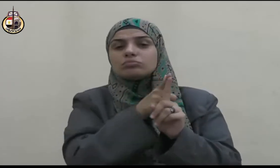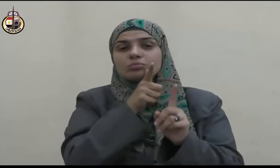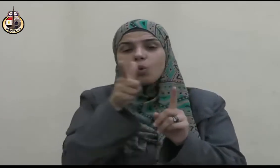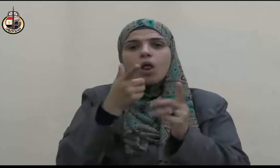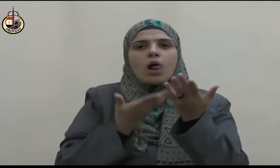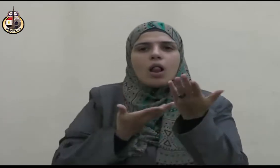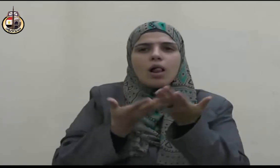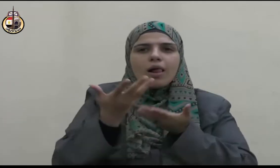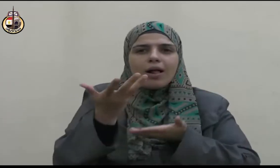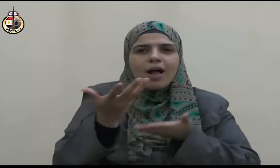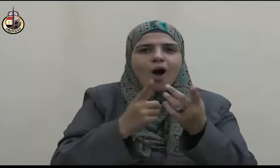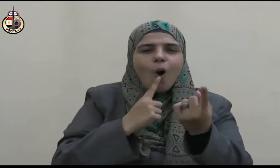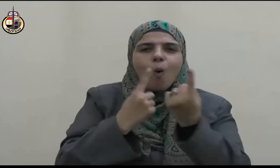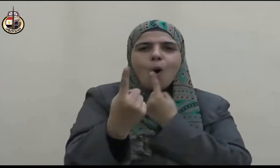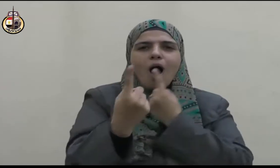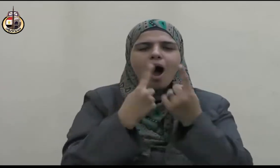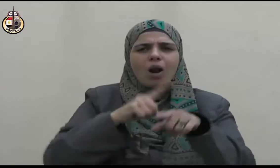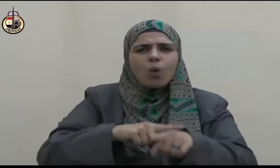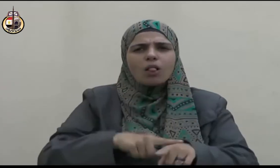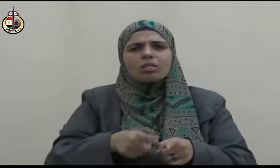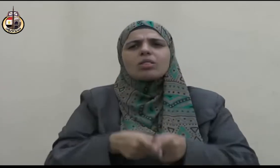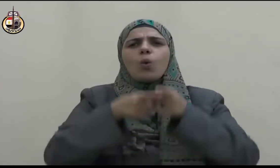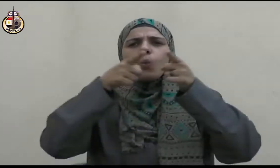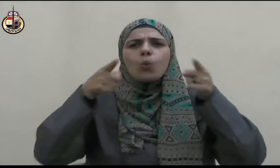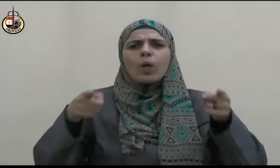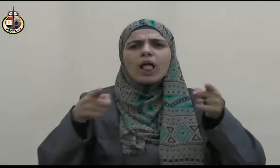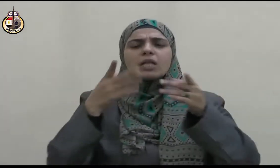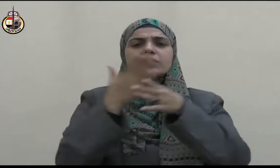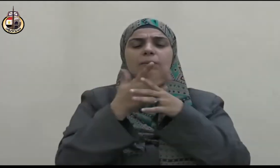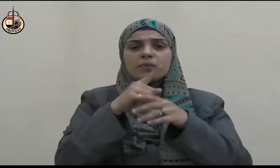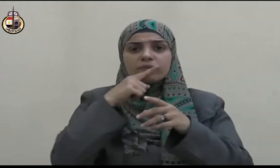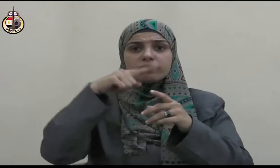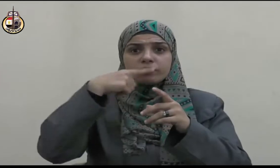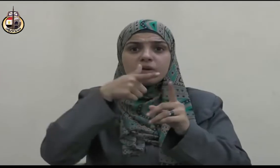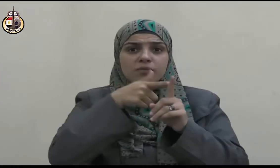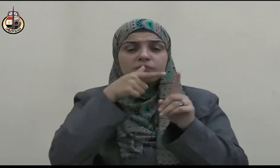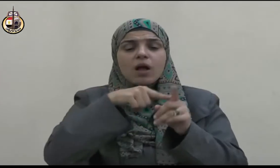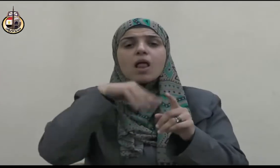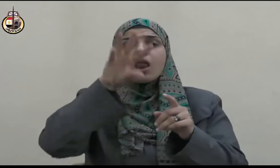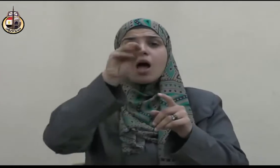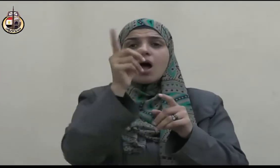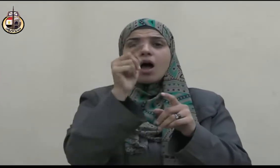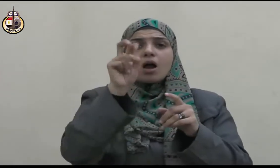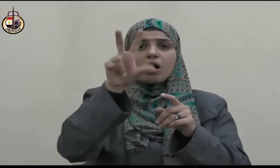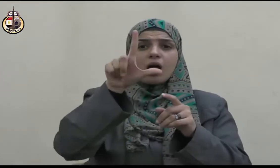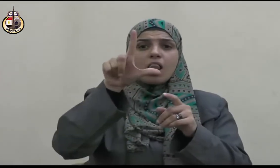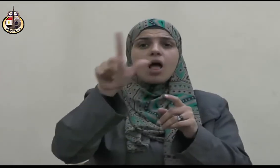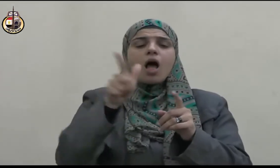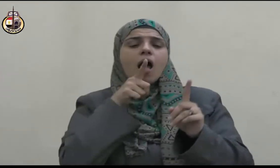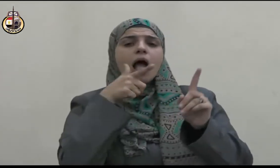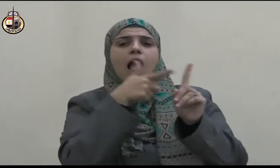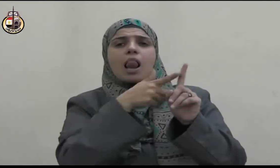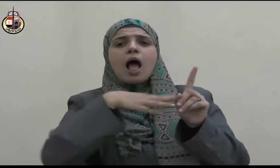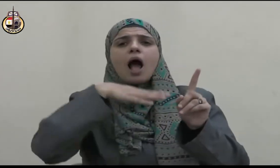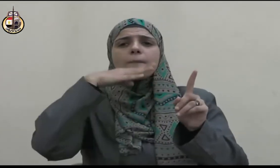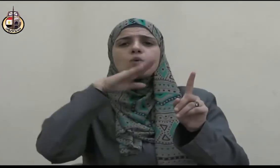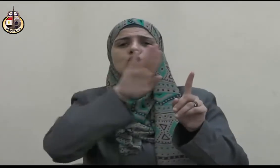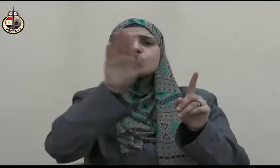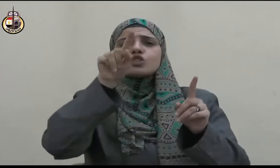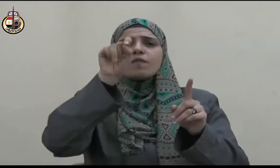ونحن منه في مدة لا ندري ما هو فاعل فيها أي أننا